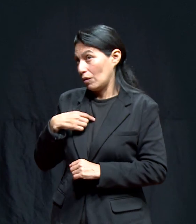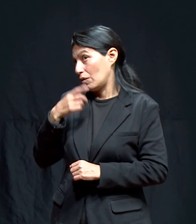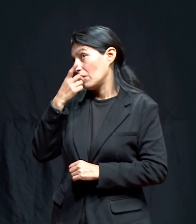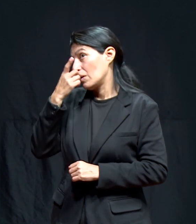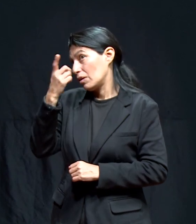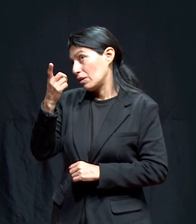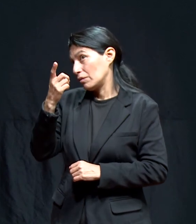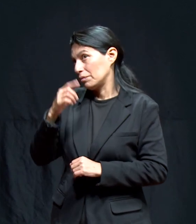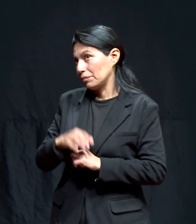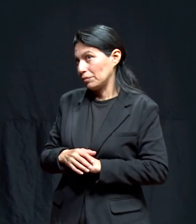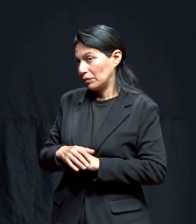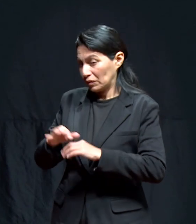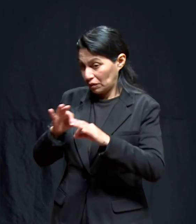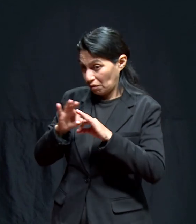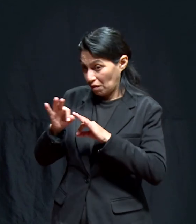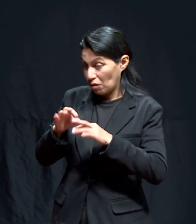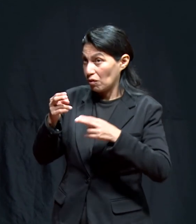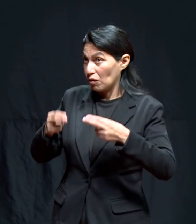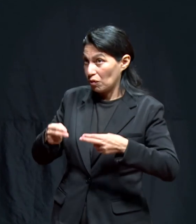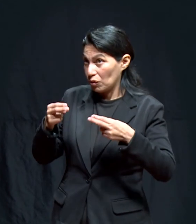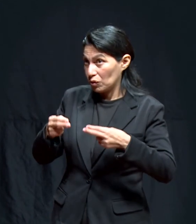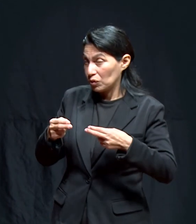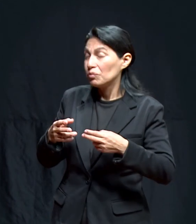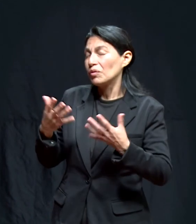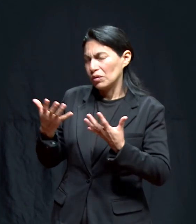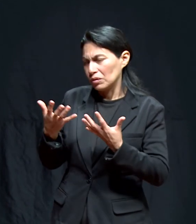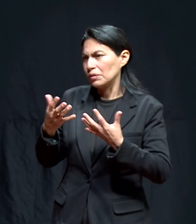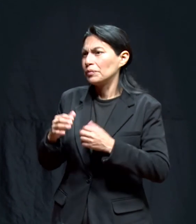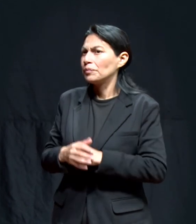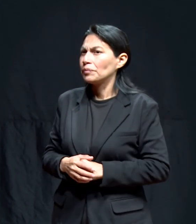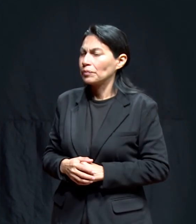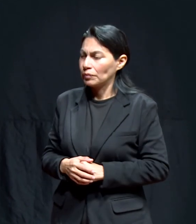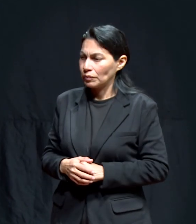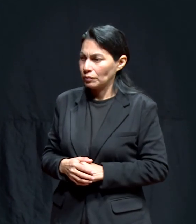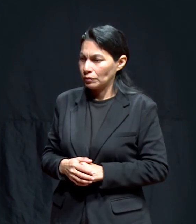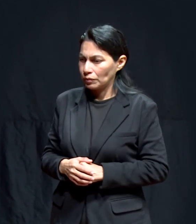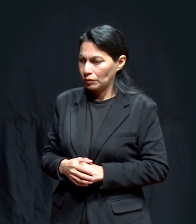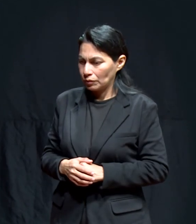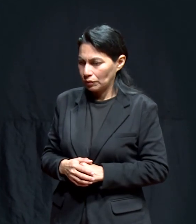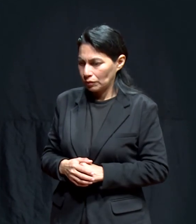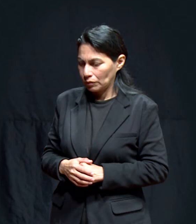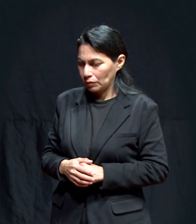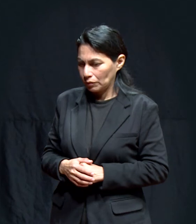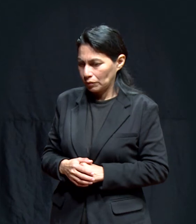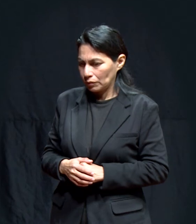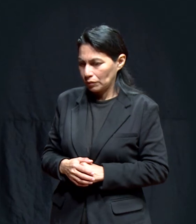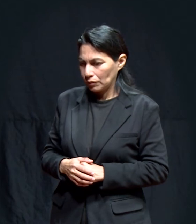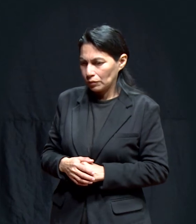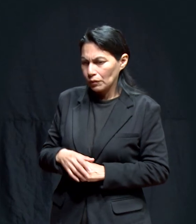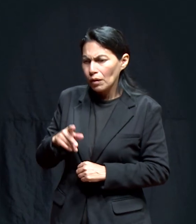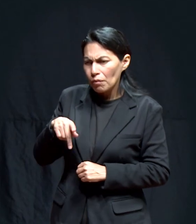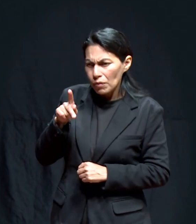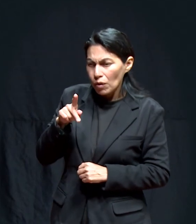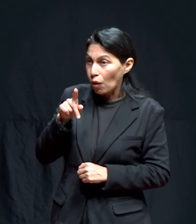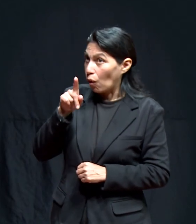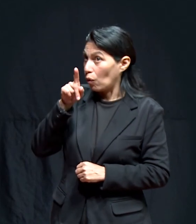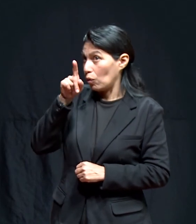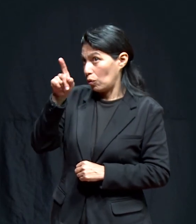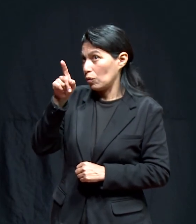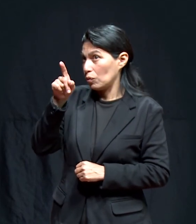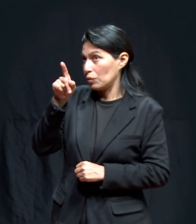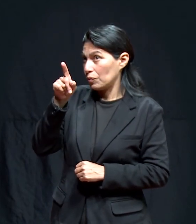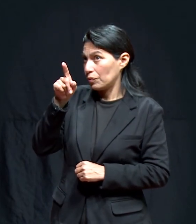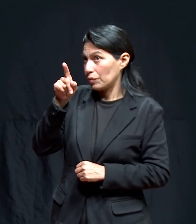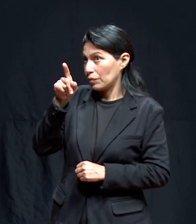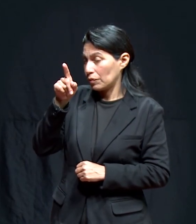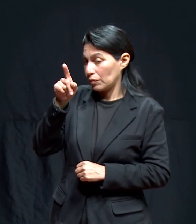que le le dije bueno vamos a empezar este negocio esa es una historia bien linda también pero le